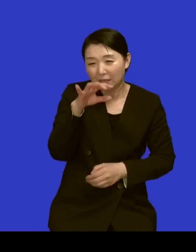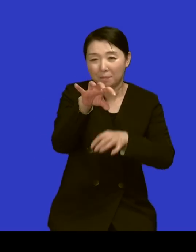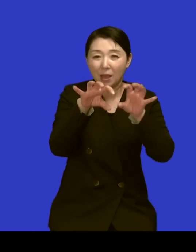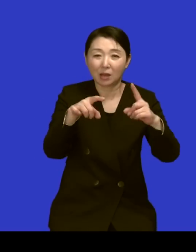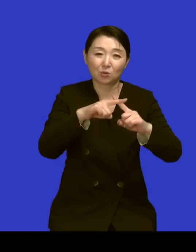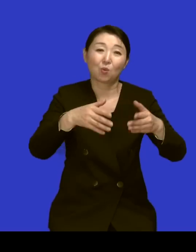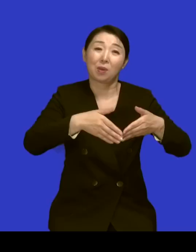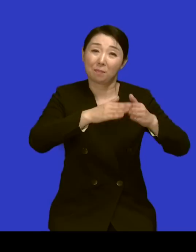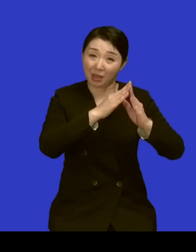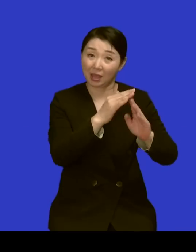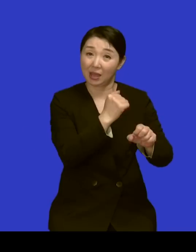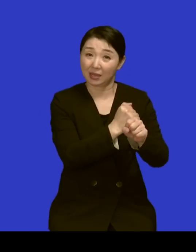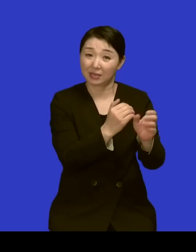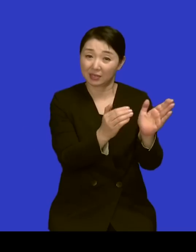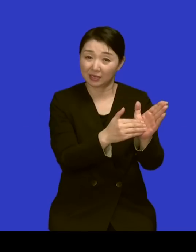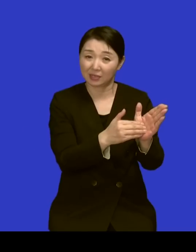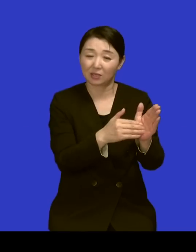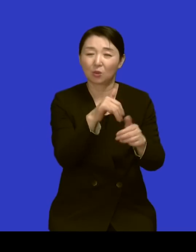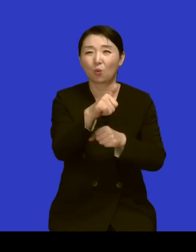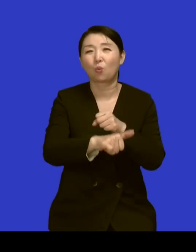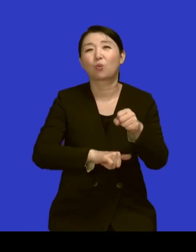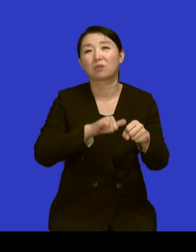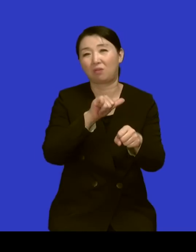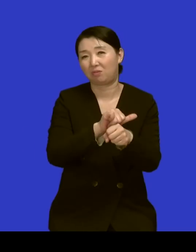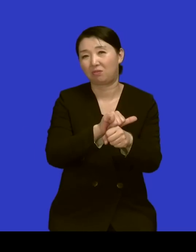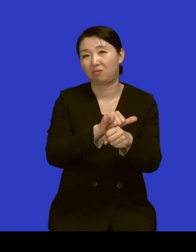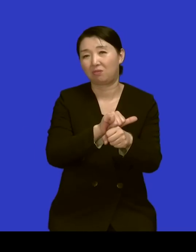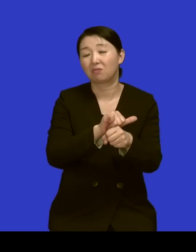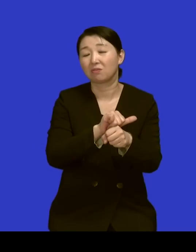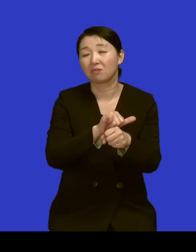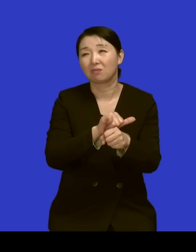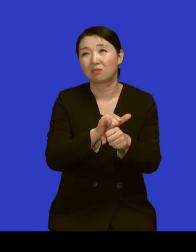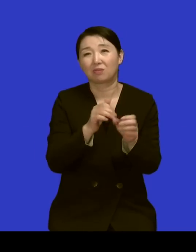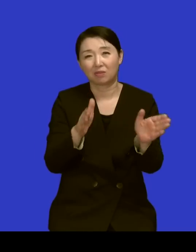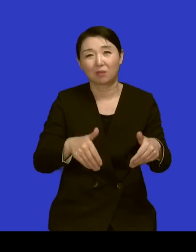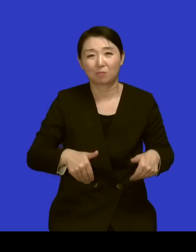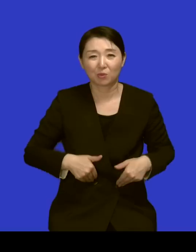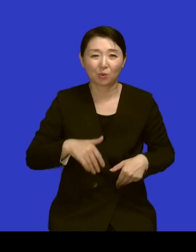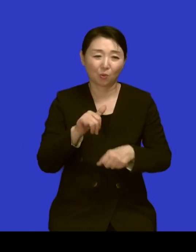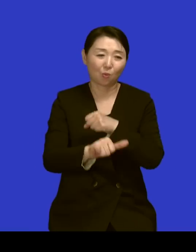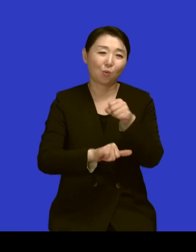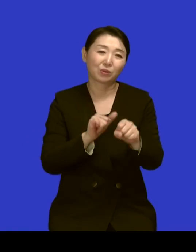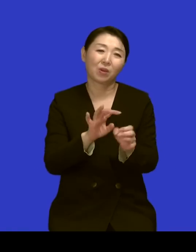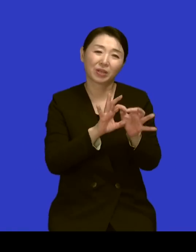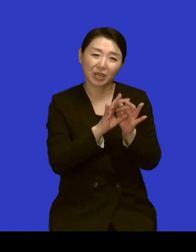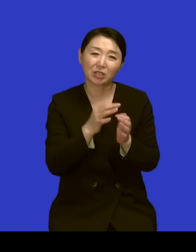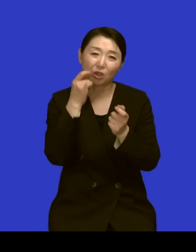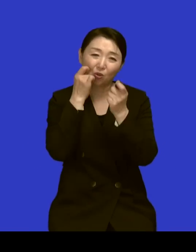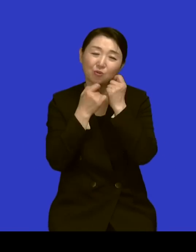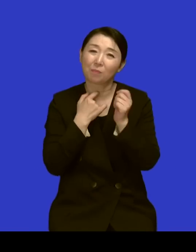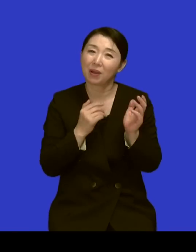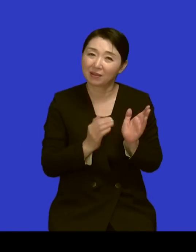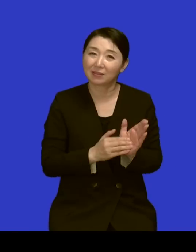됐는데 5년이 걸렸거든요 그러니까 5년을 계속 울었어요 아이고 그게 안 되고 근데